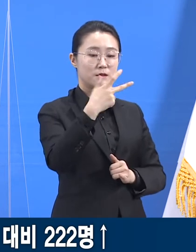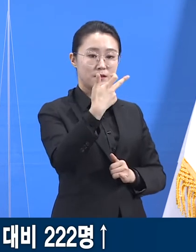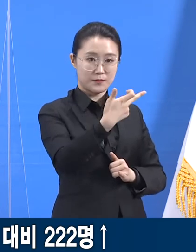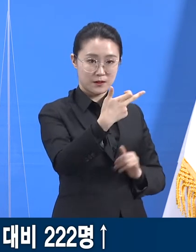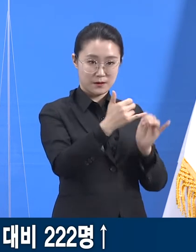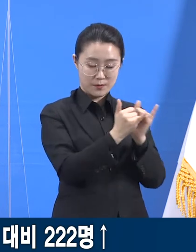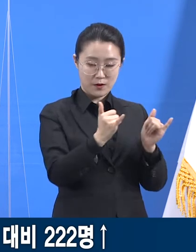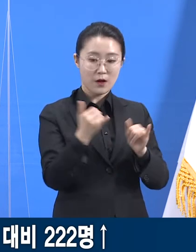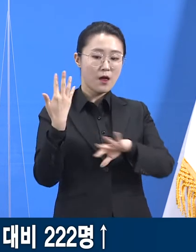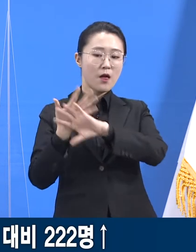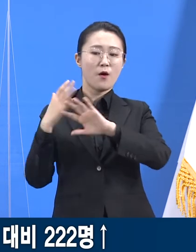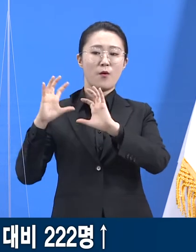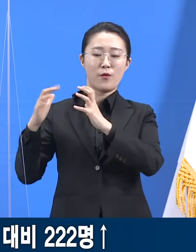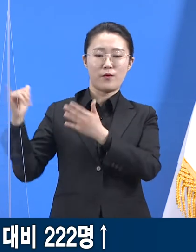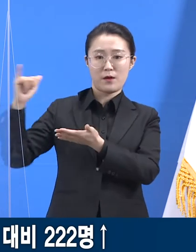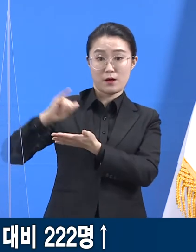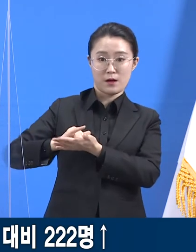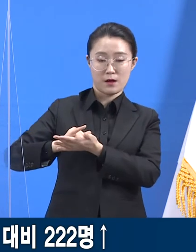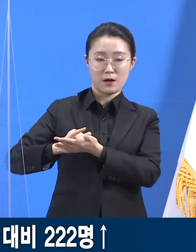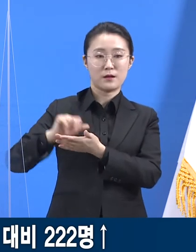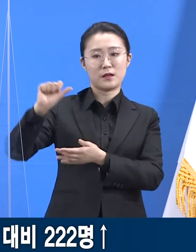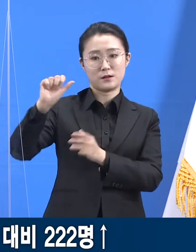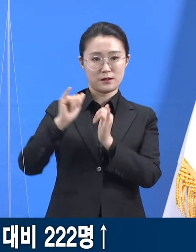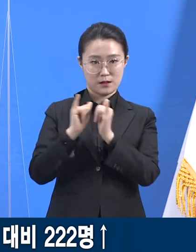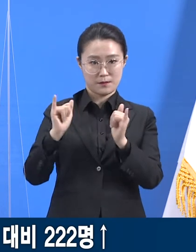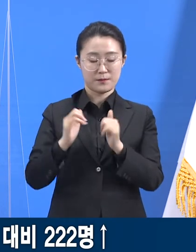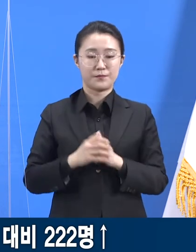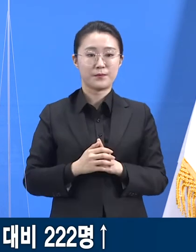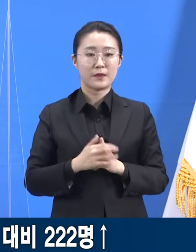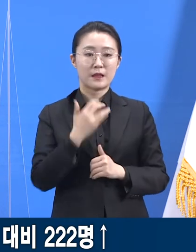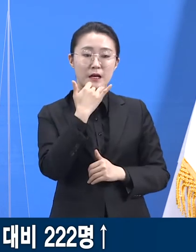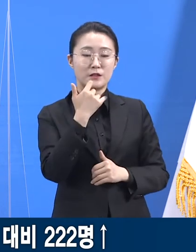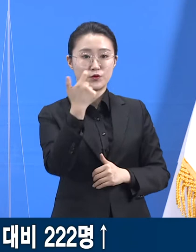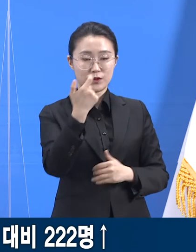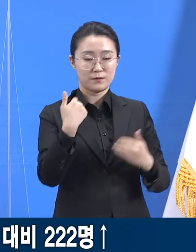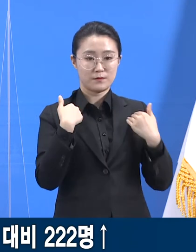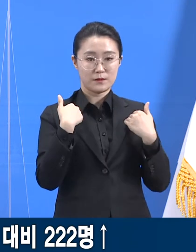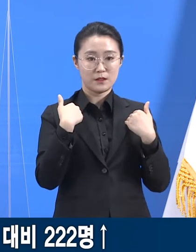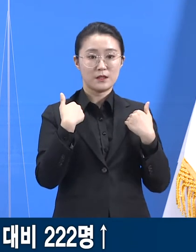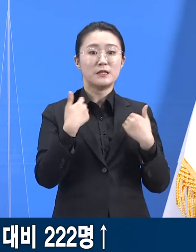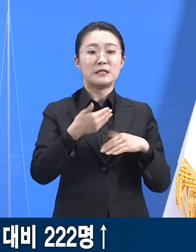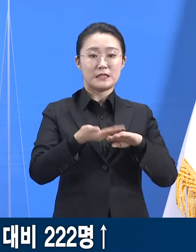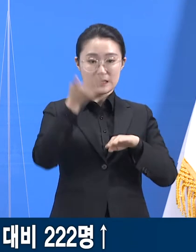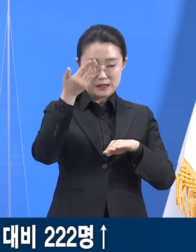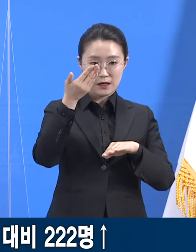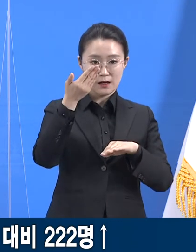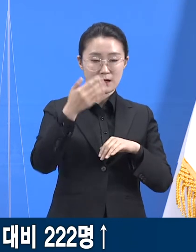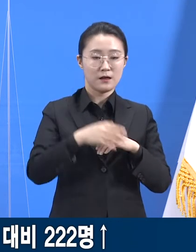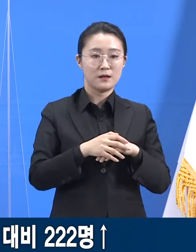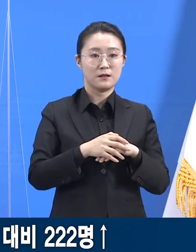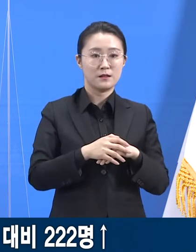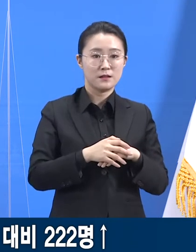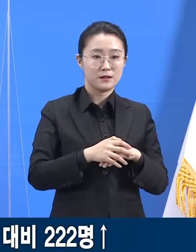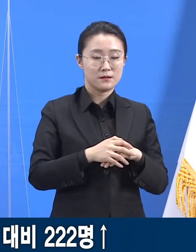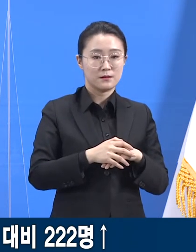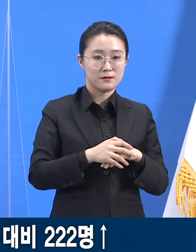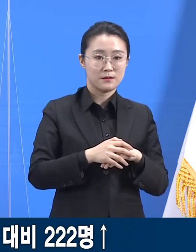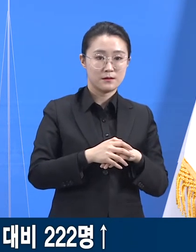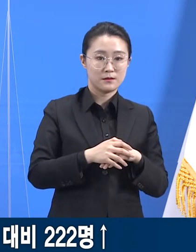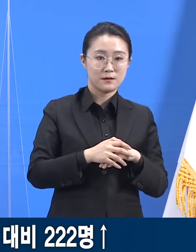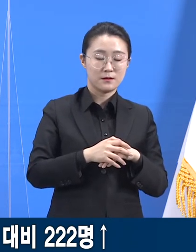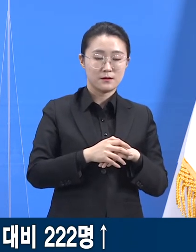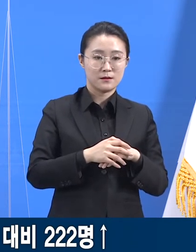60세 이상 고령자는 47명으로 21.2%를 차지합니다. 감염